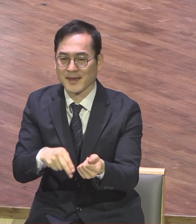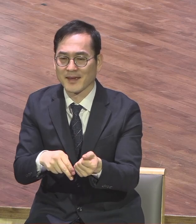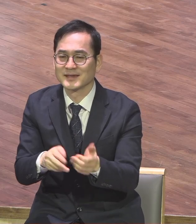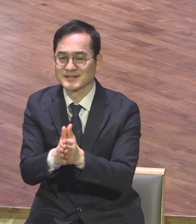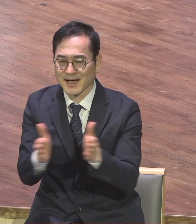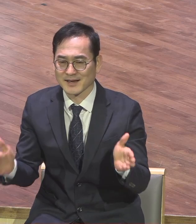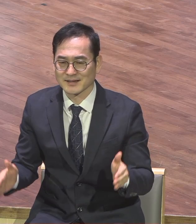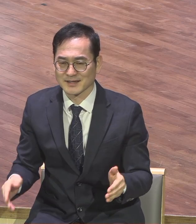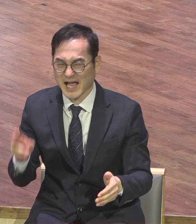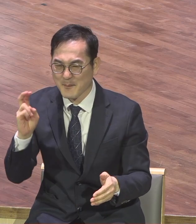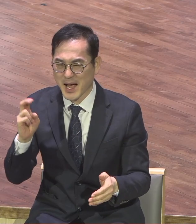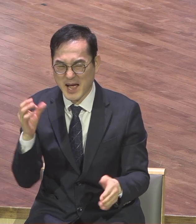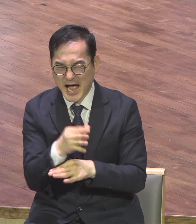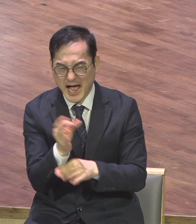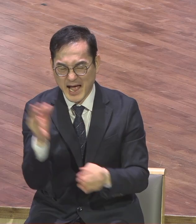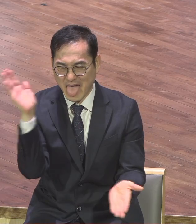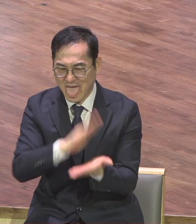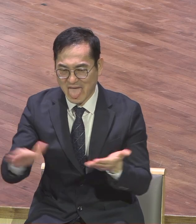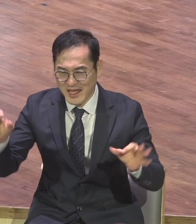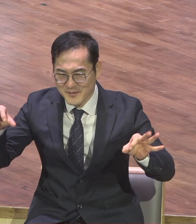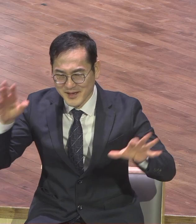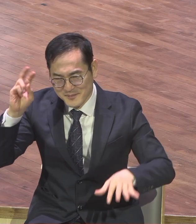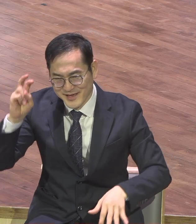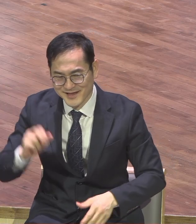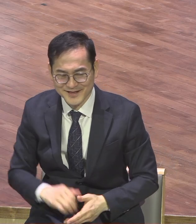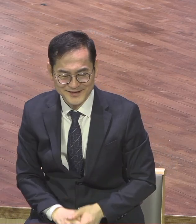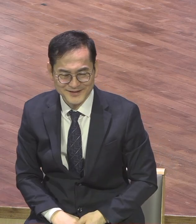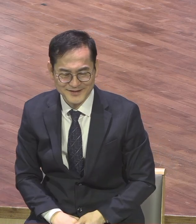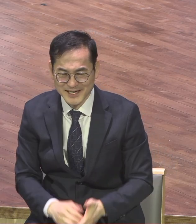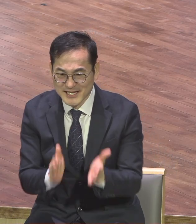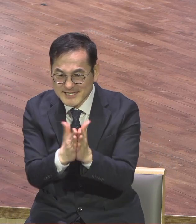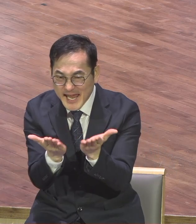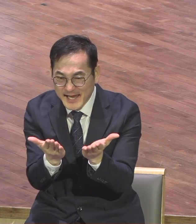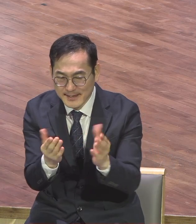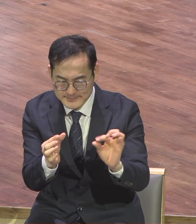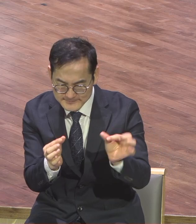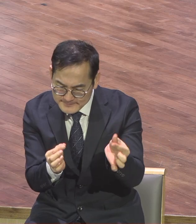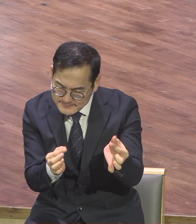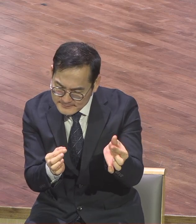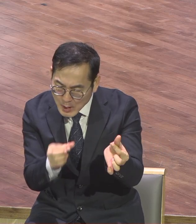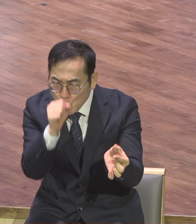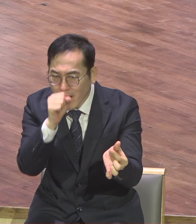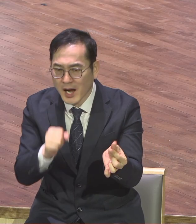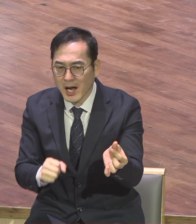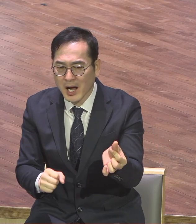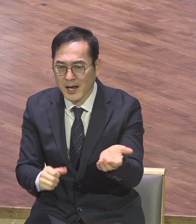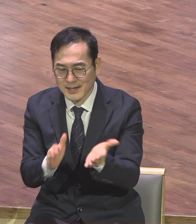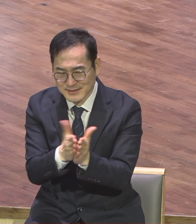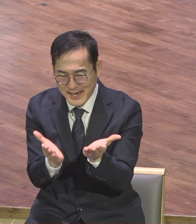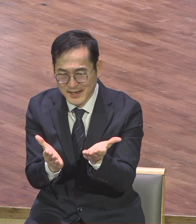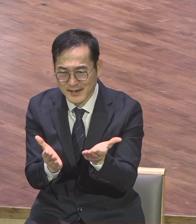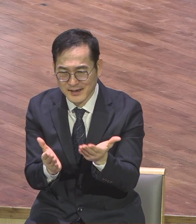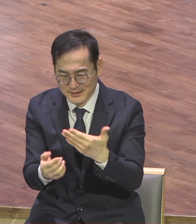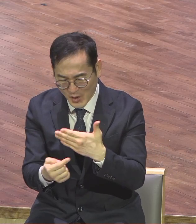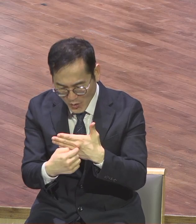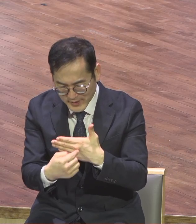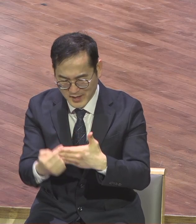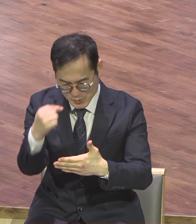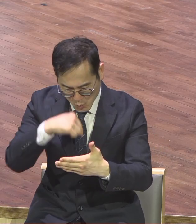너무 책작 책 종이부터 표지부터 종이 질부터 해서 사진 그 질부터 저는